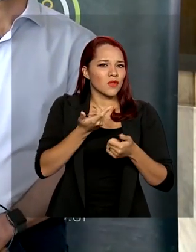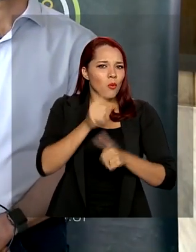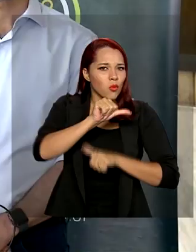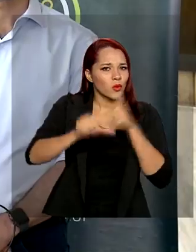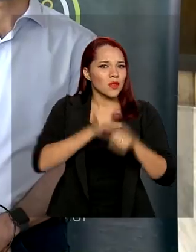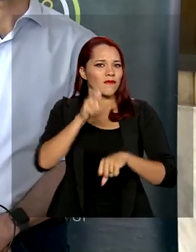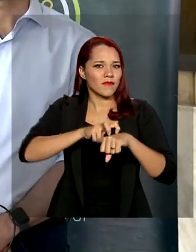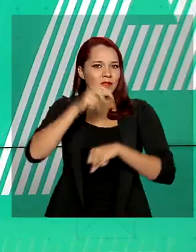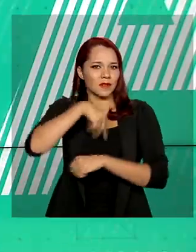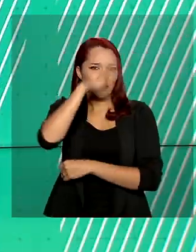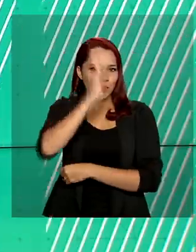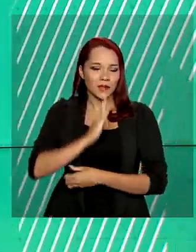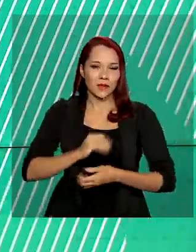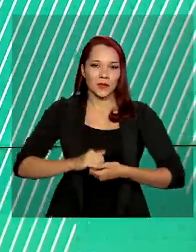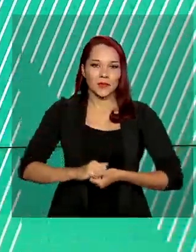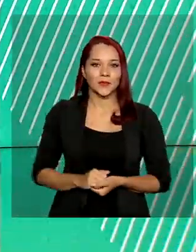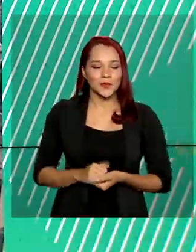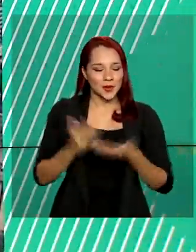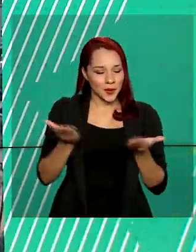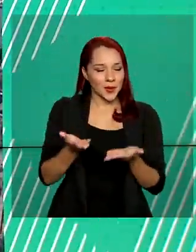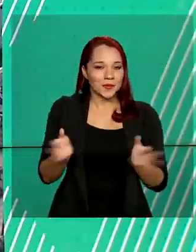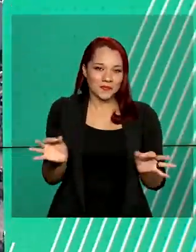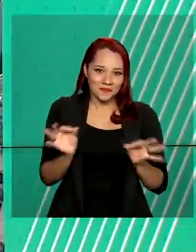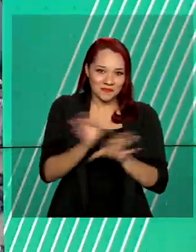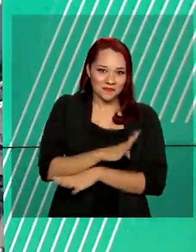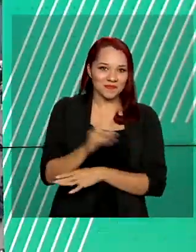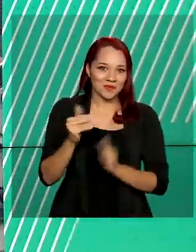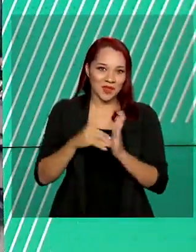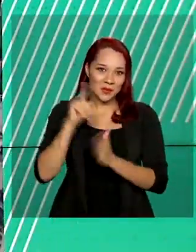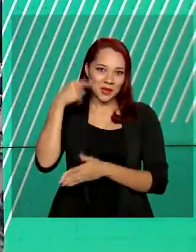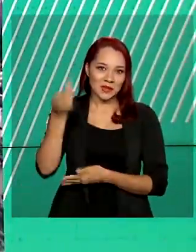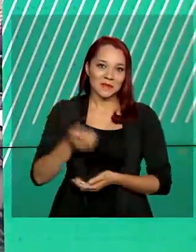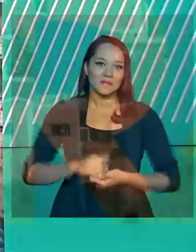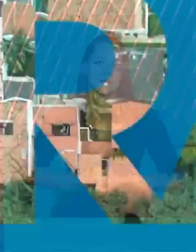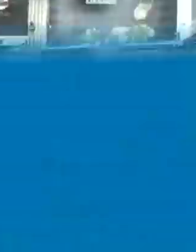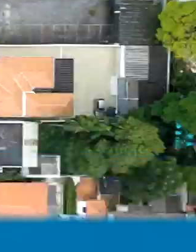nosso país. A gente fica por aqui. Até mais!